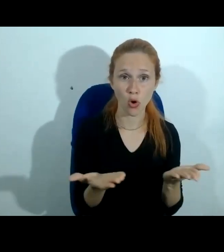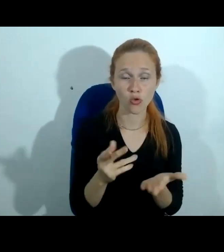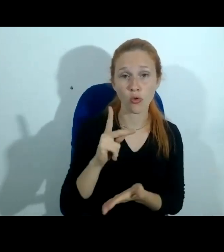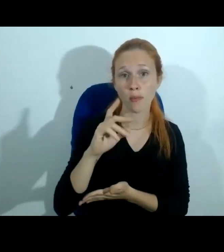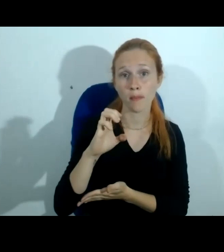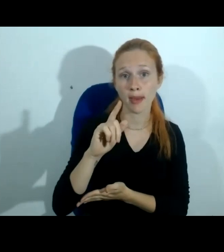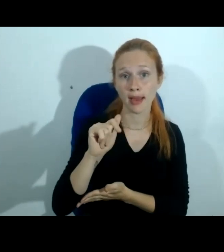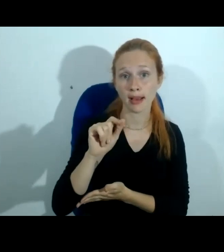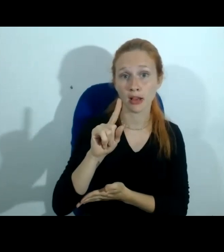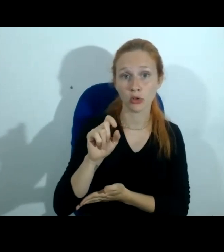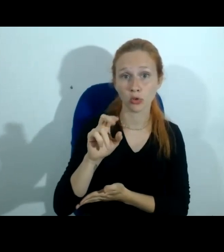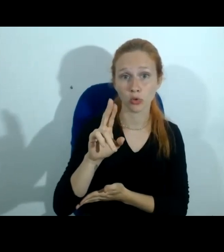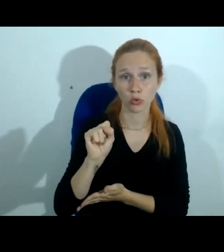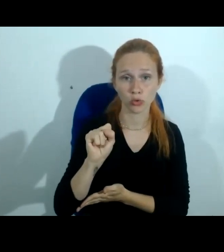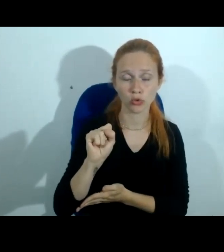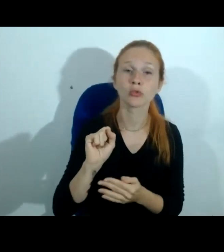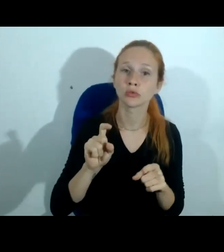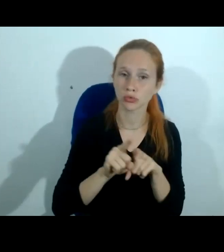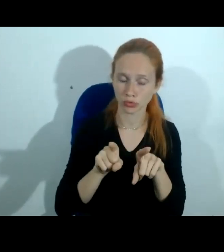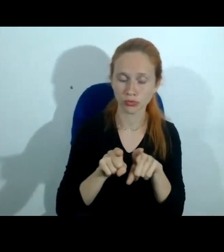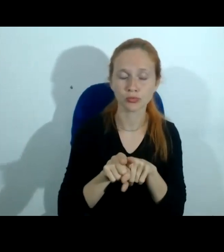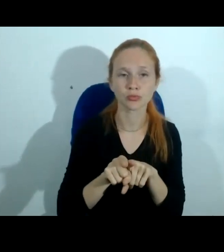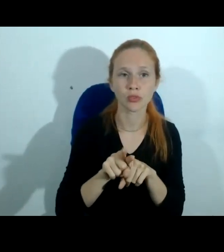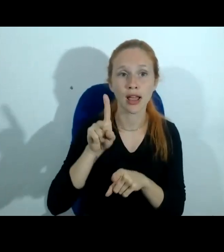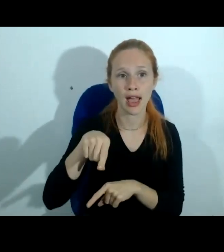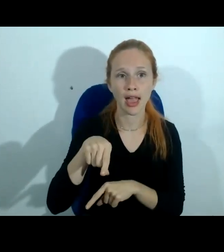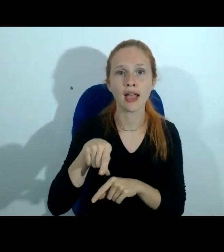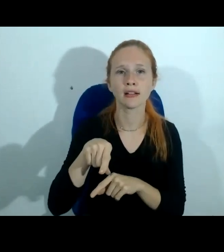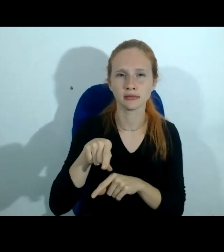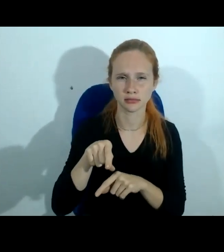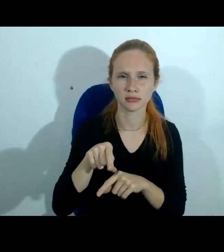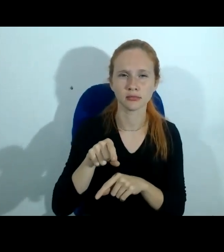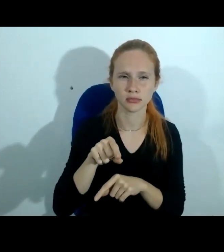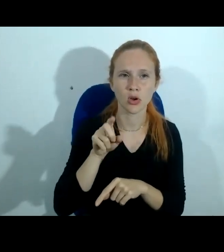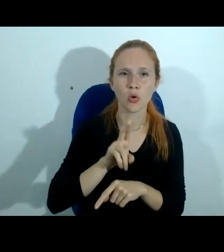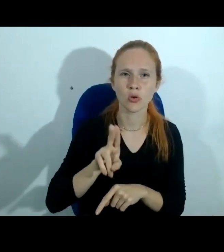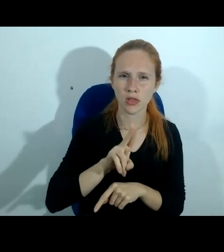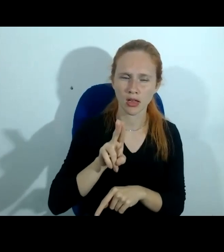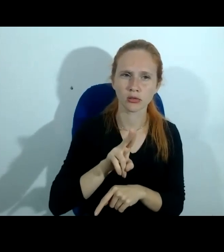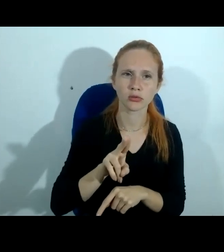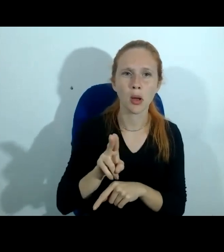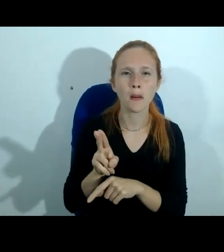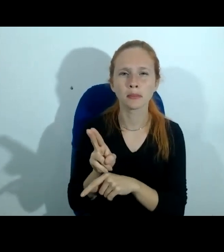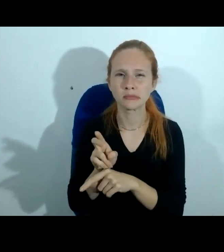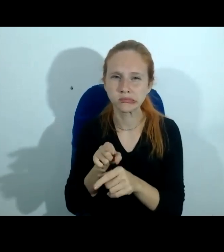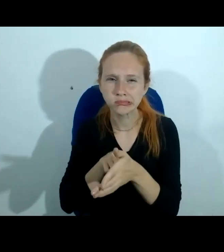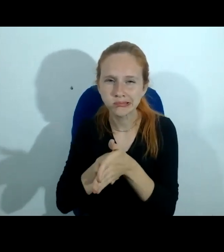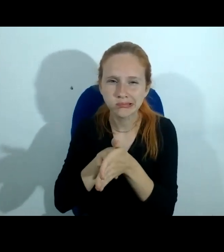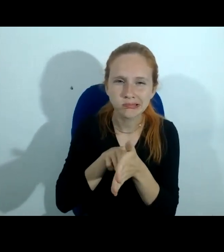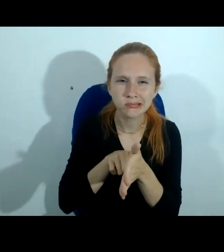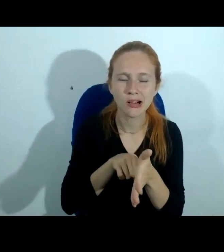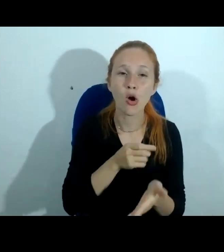o Pegasus é basicamente também é um programa espião foi usado erradamente nas mãos de um governo